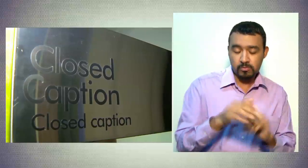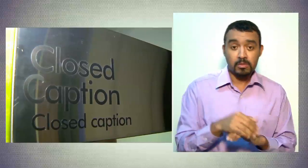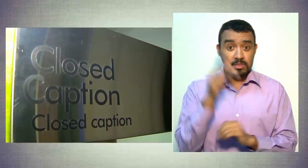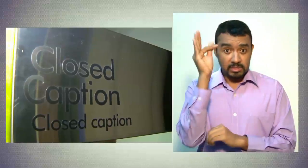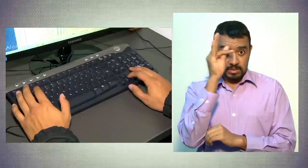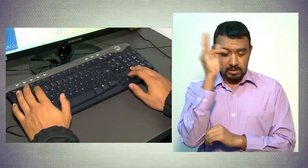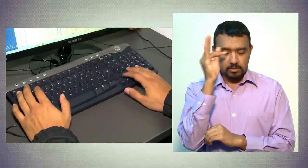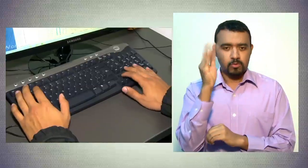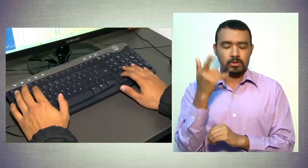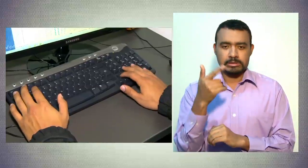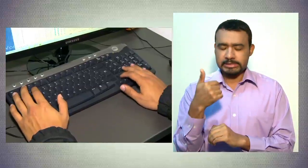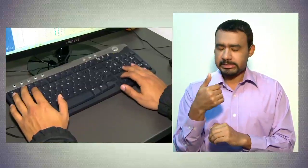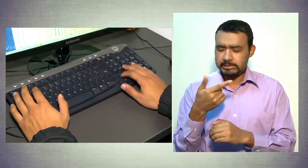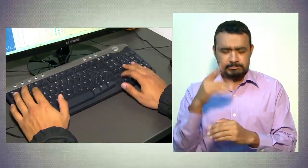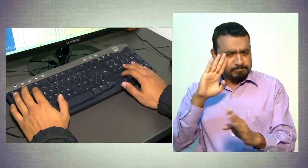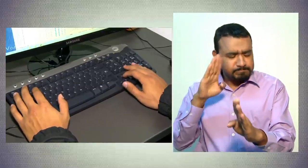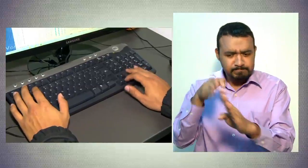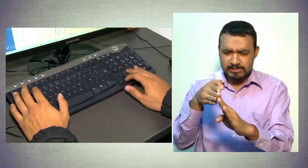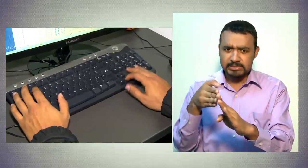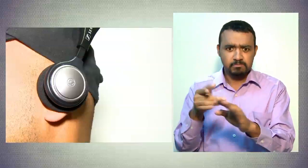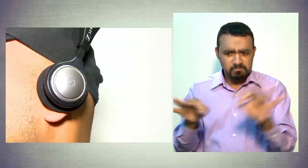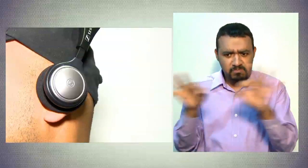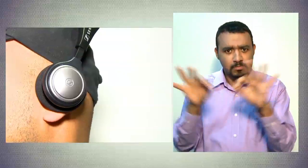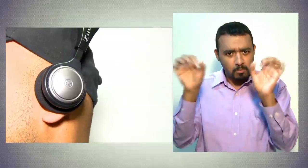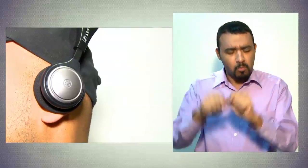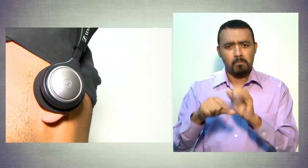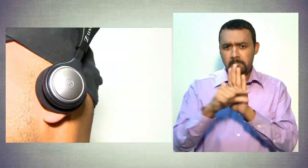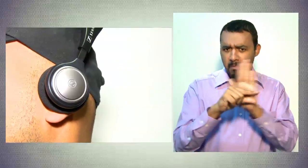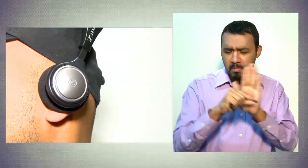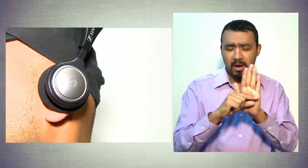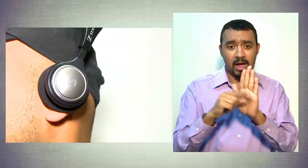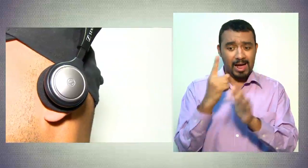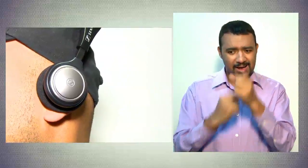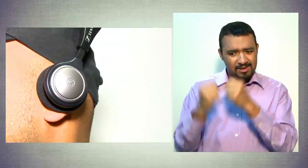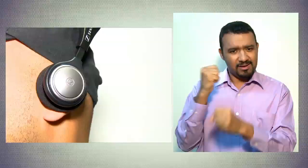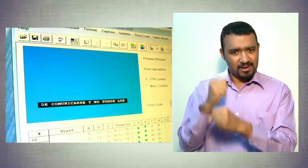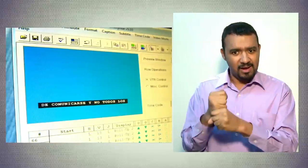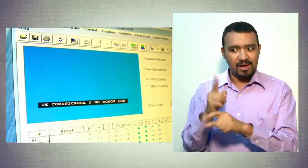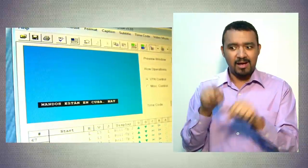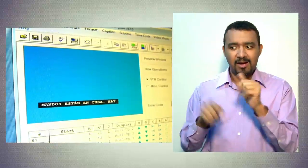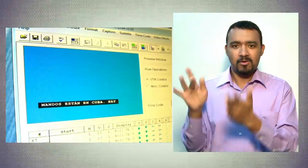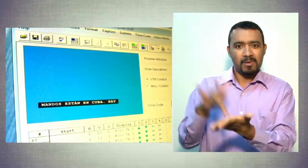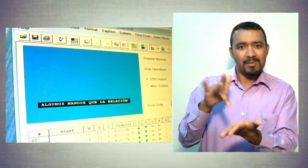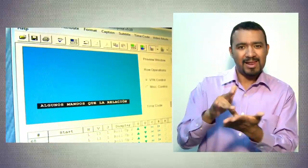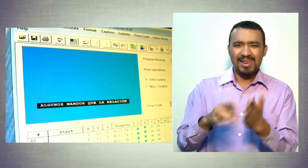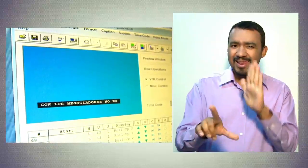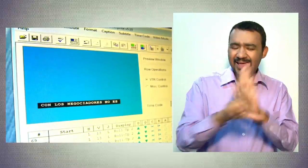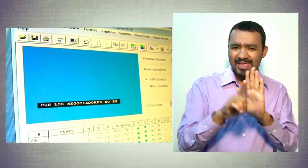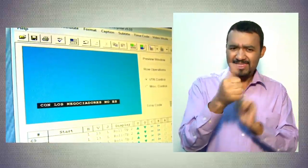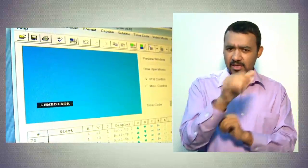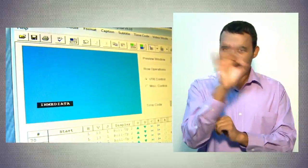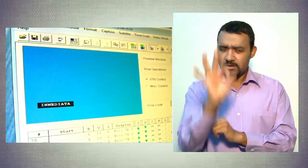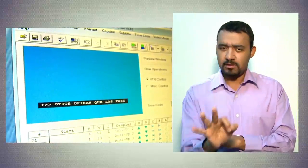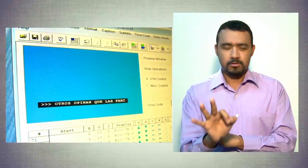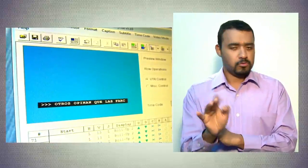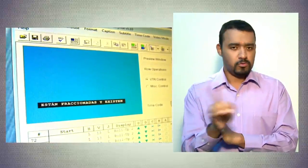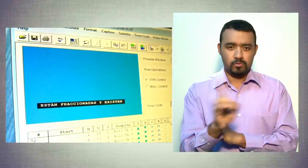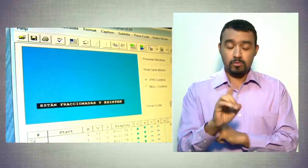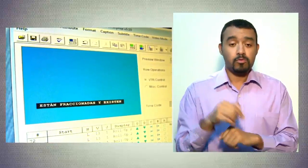caption, que la Antioquia siempre ha tenido un afán inmenso por tener mayor participación e incluso el año pasado, aunque la ley nos obligaba al 10%,